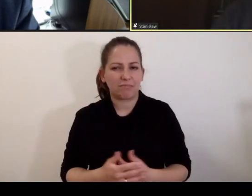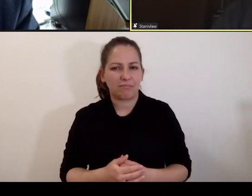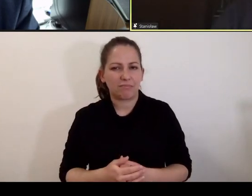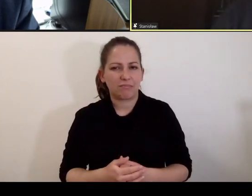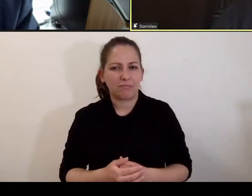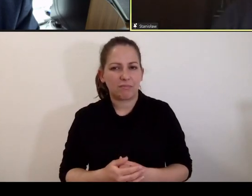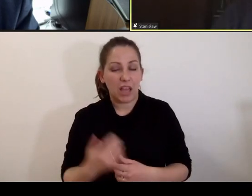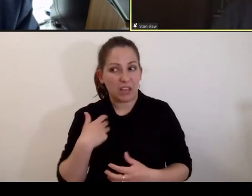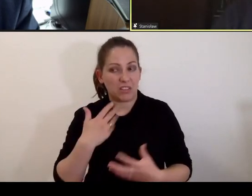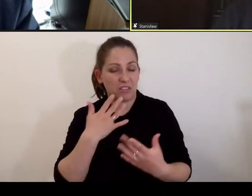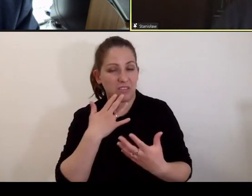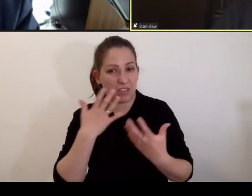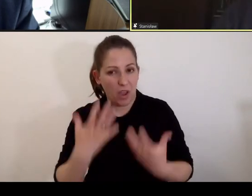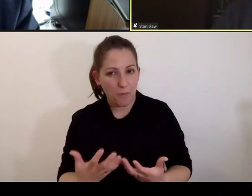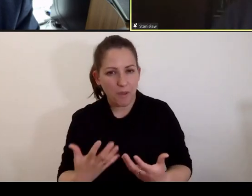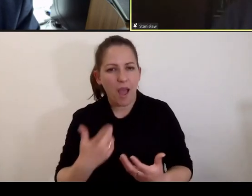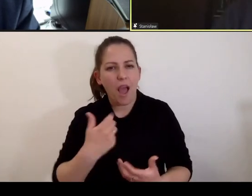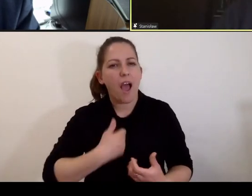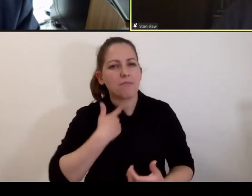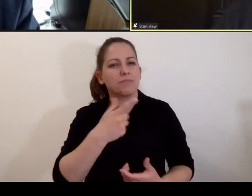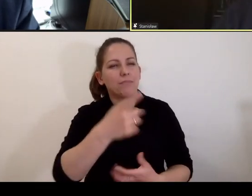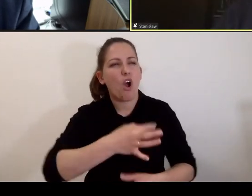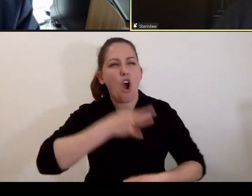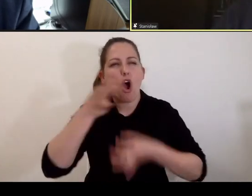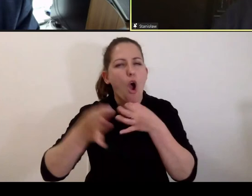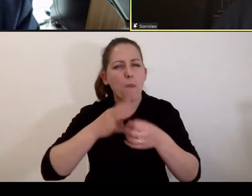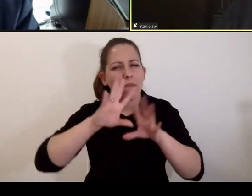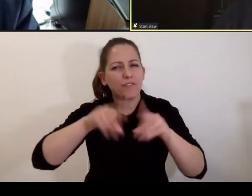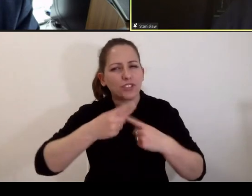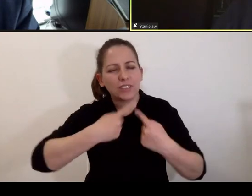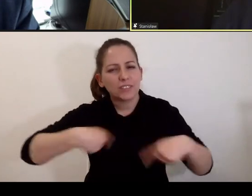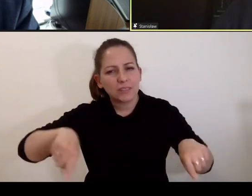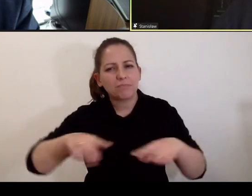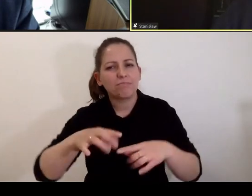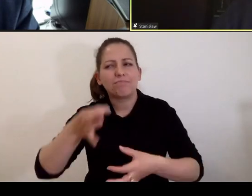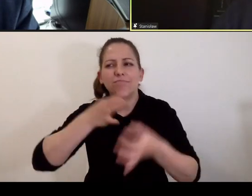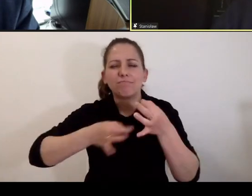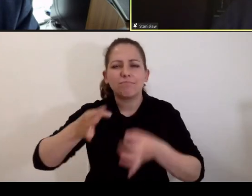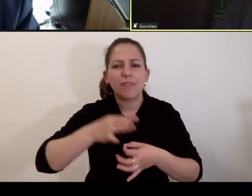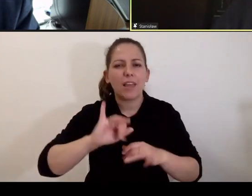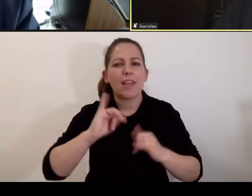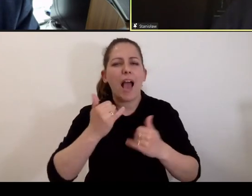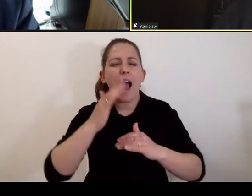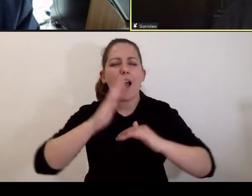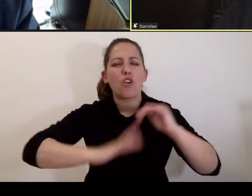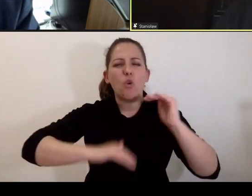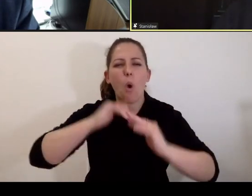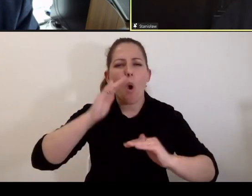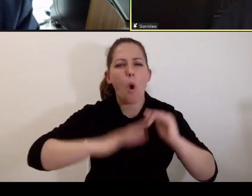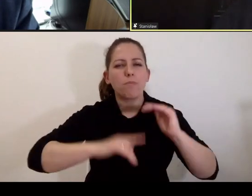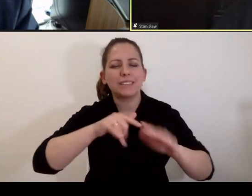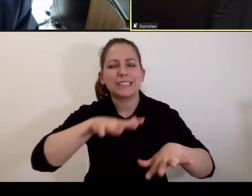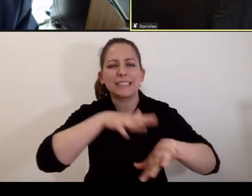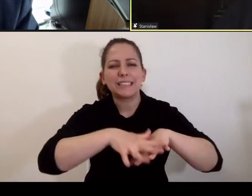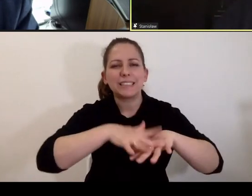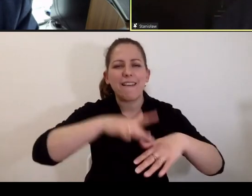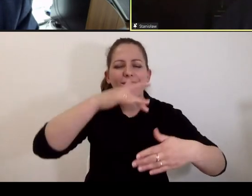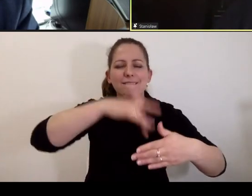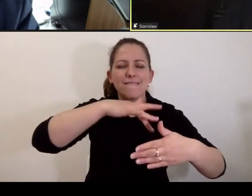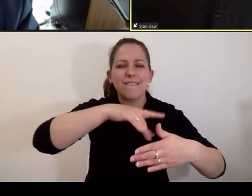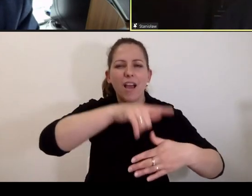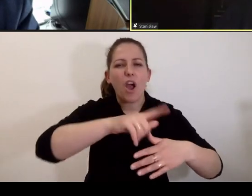Chciałbym, abyś opowiedział nam wszystkim, jak rozbudowany jest system środków